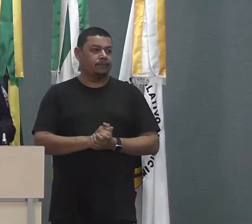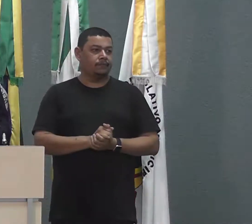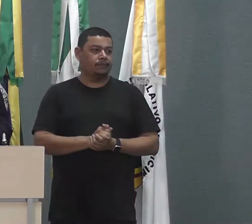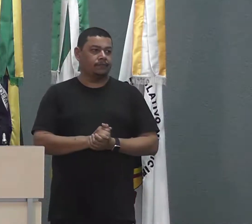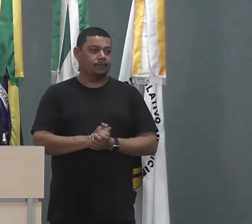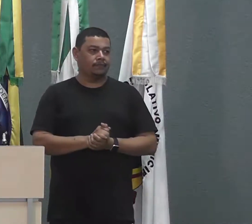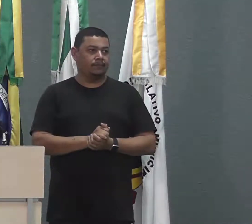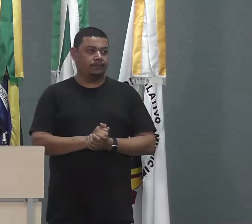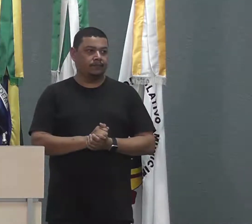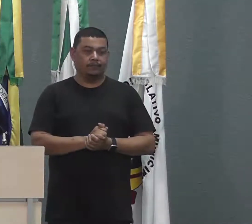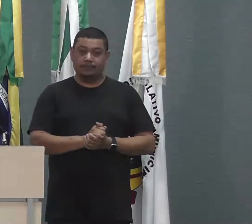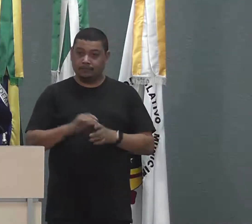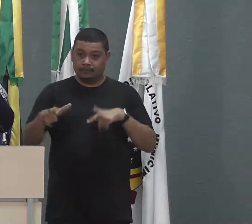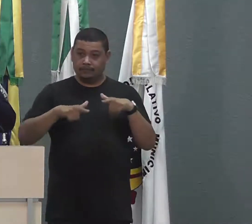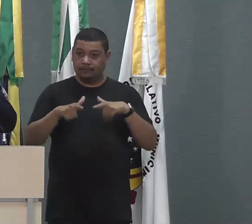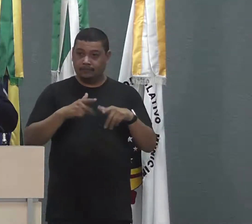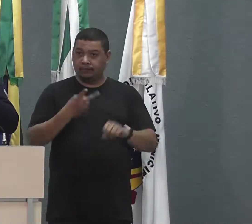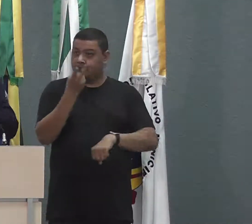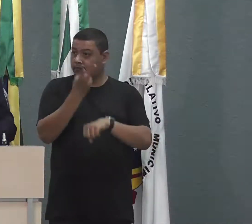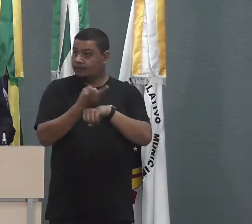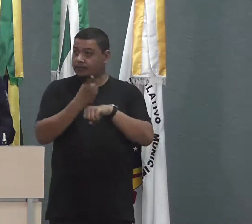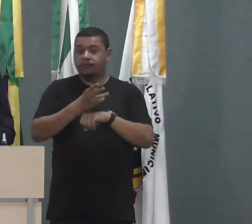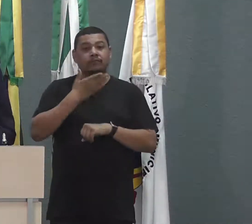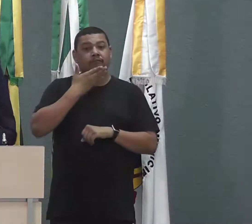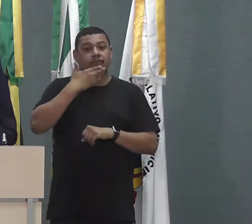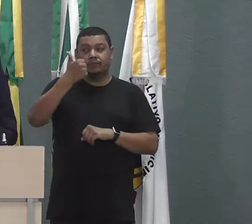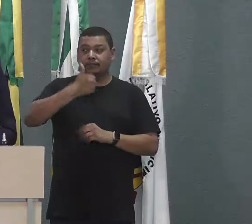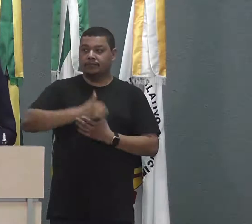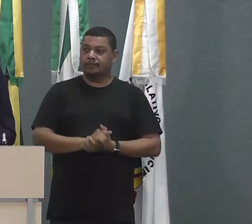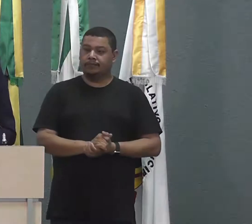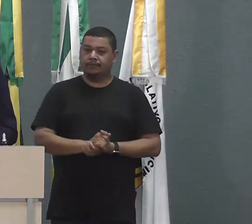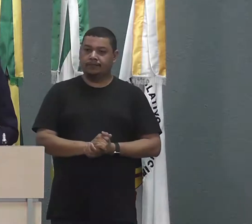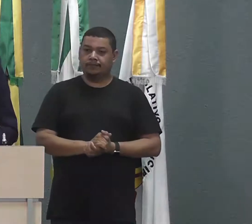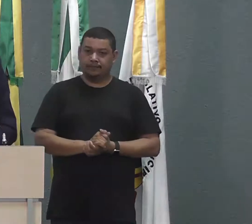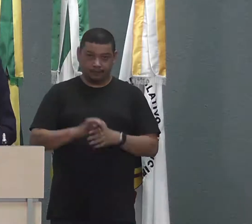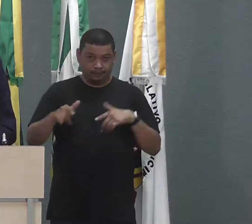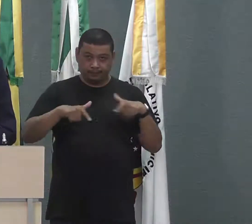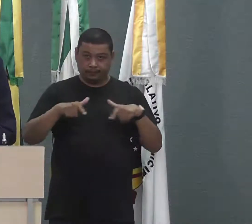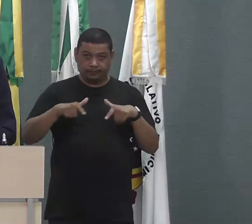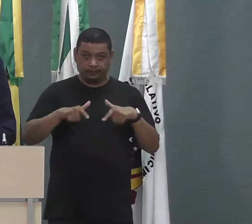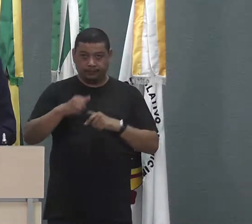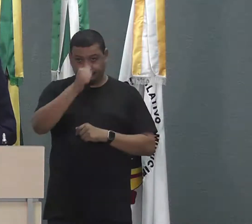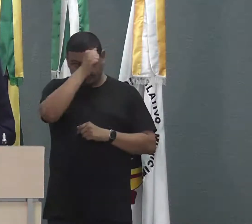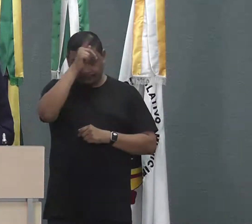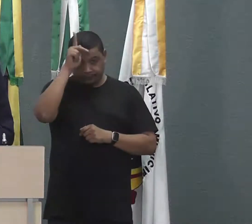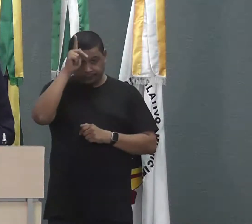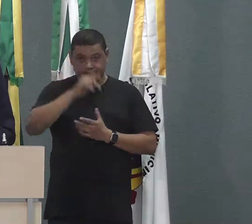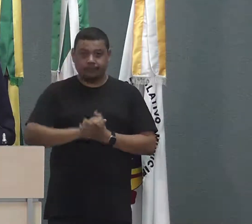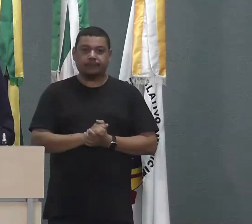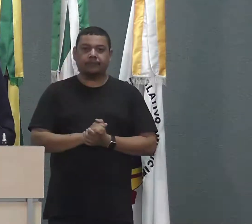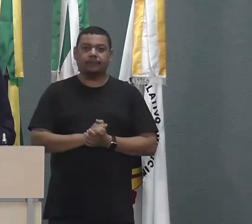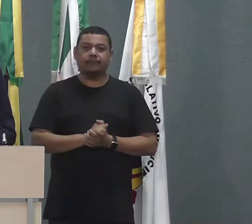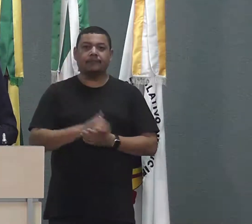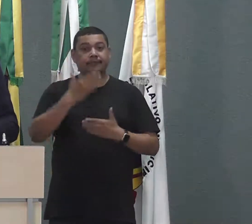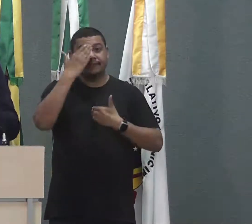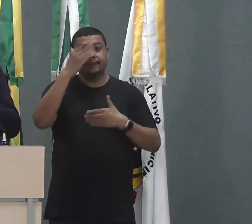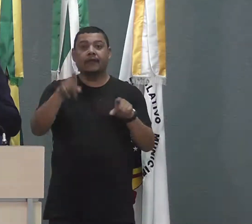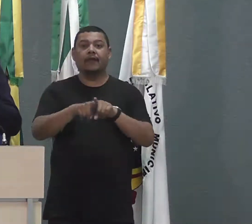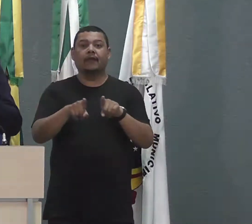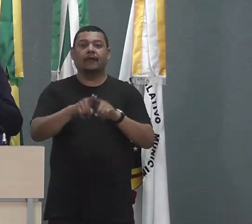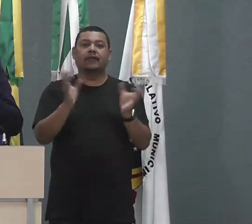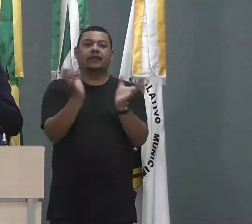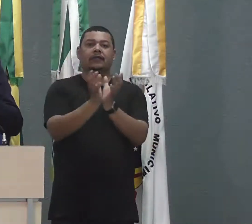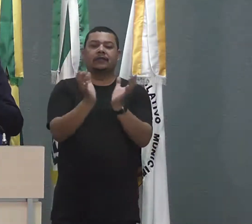fazendo o trabalho de fiscalização de toda a equipe de trabalho da Prefeitura, agradecer aqui a